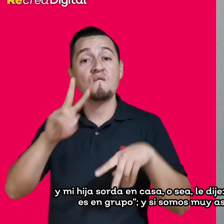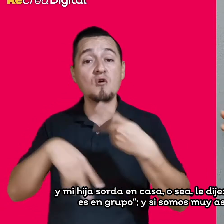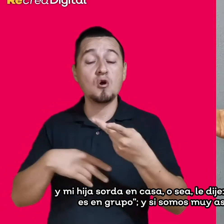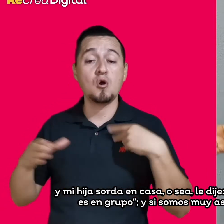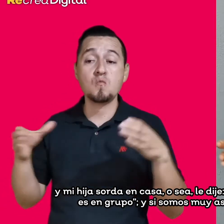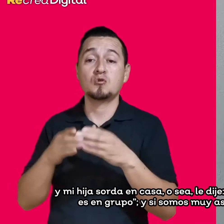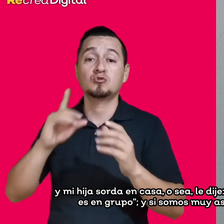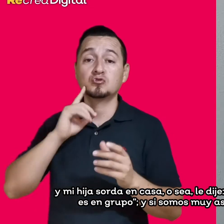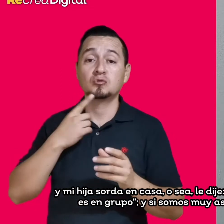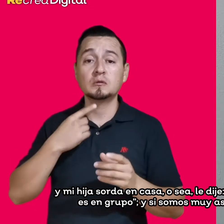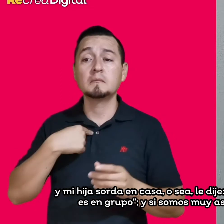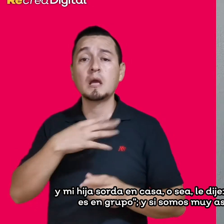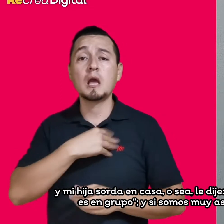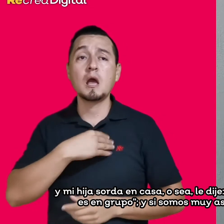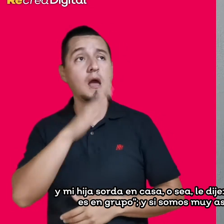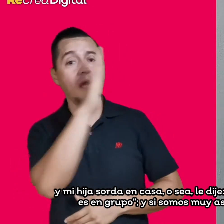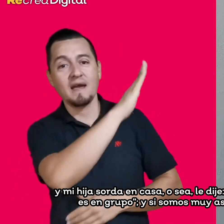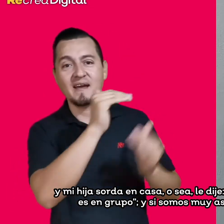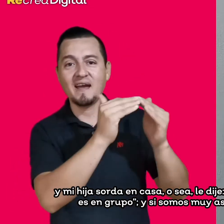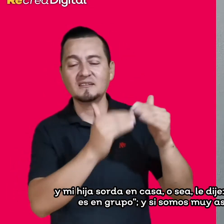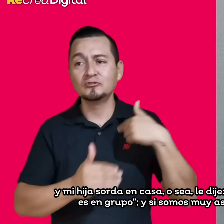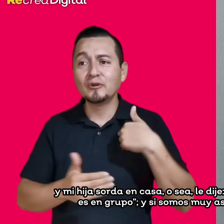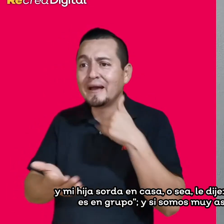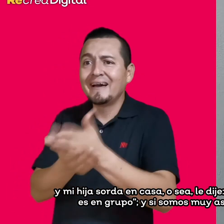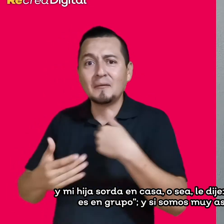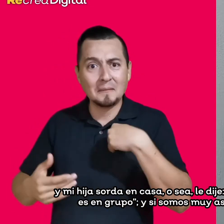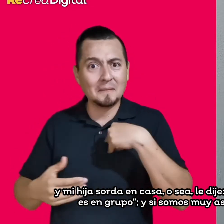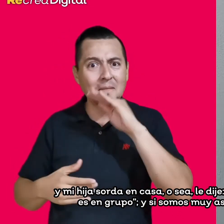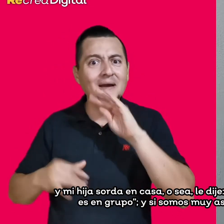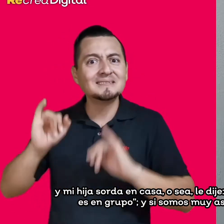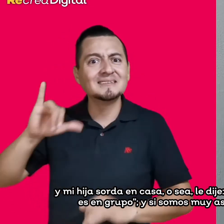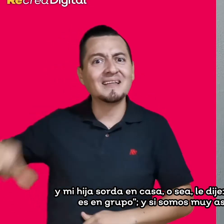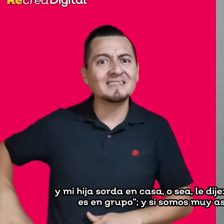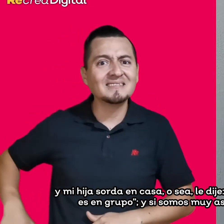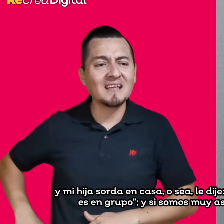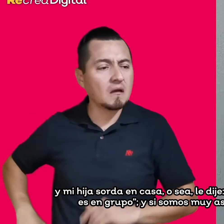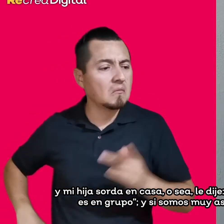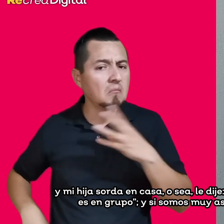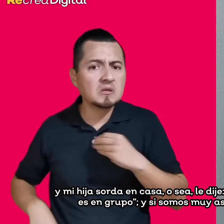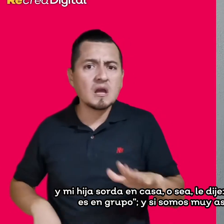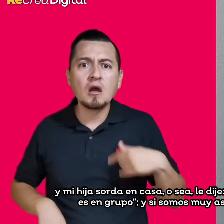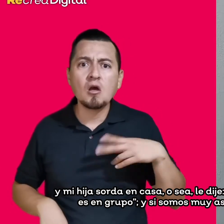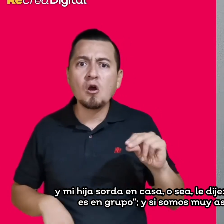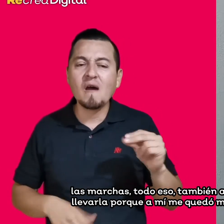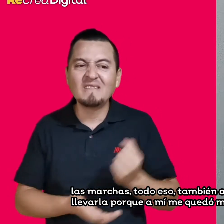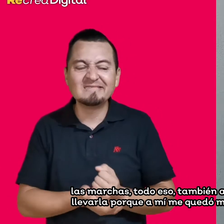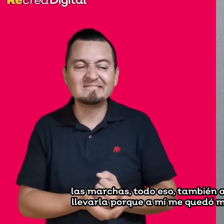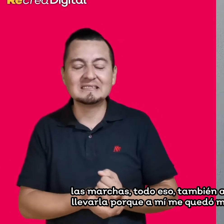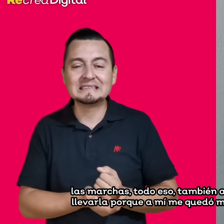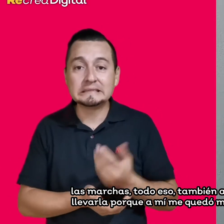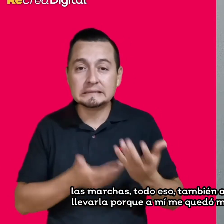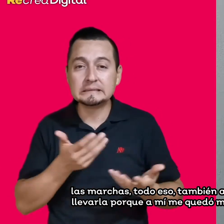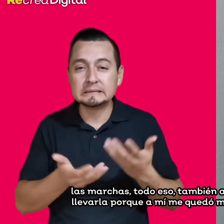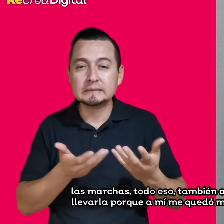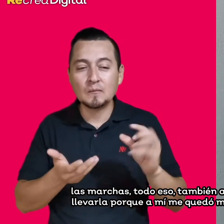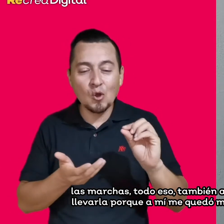somos una familia y es en grupo. Y sí somos muy así. Pero esos tipos de eventos, las marchas, todo eso